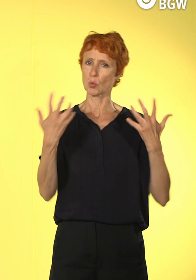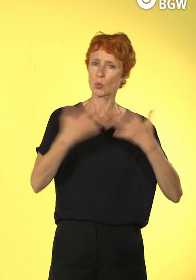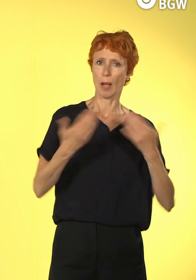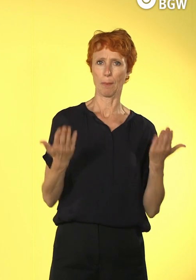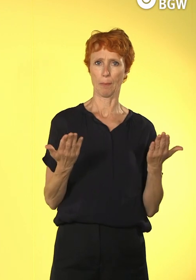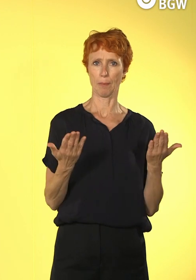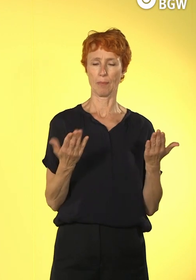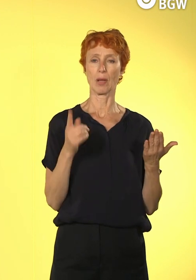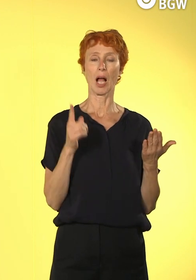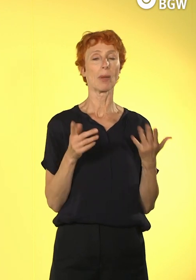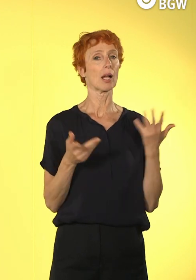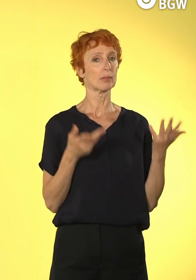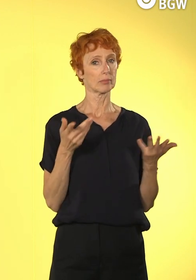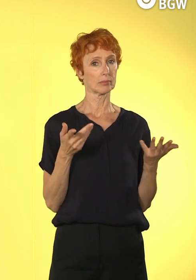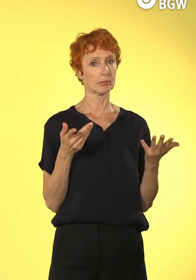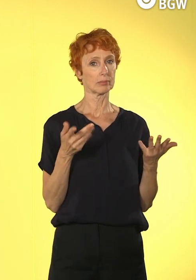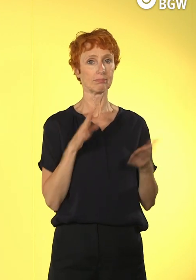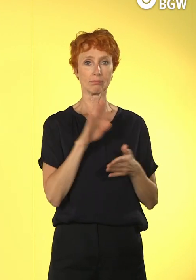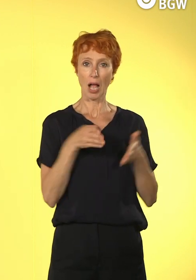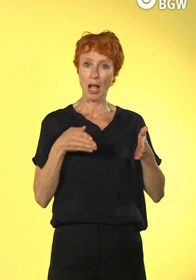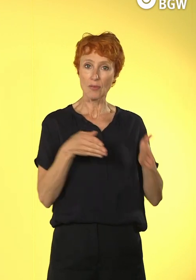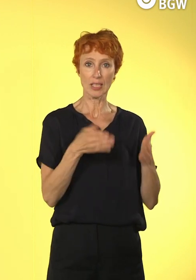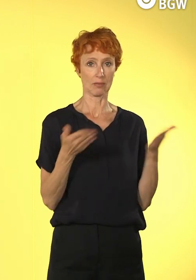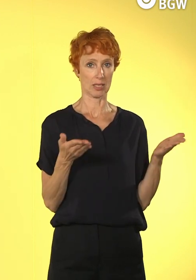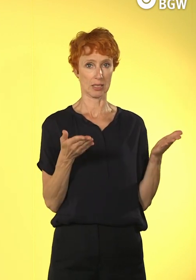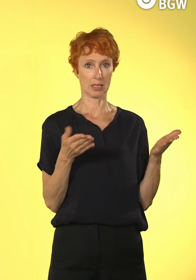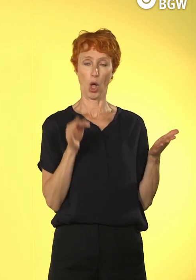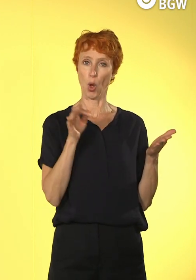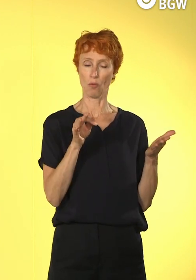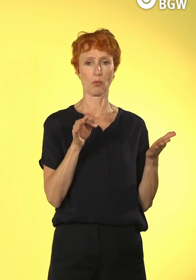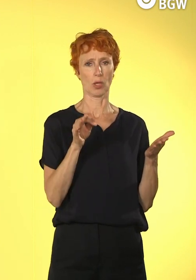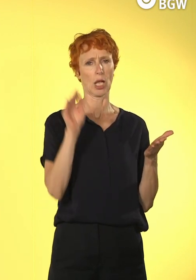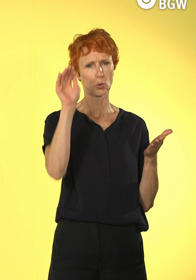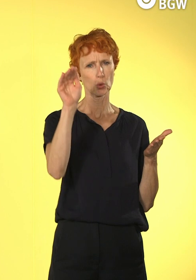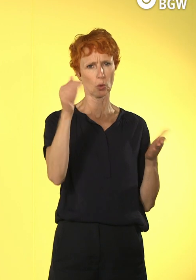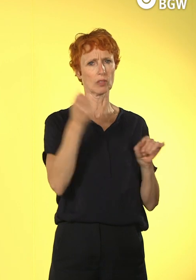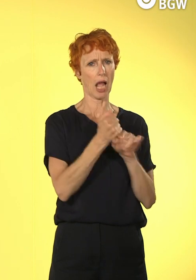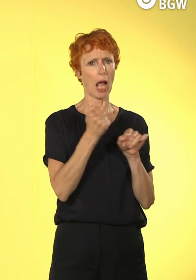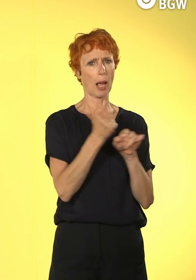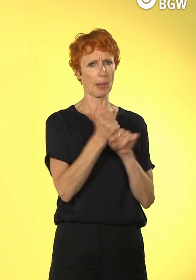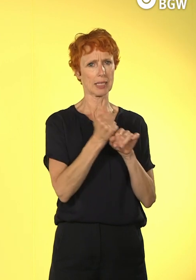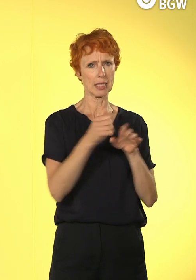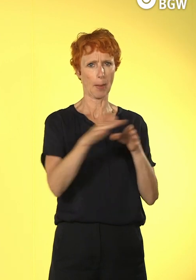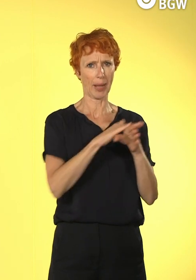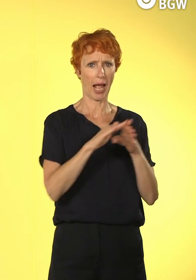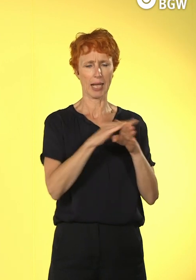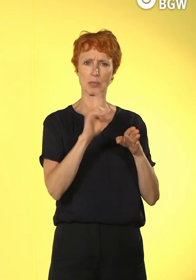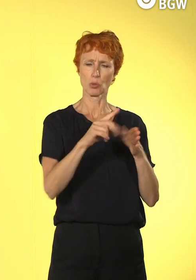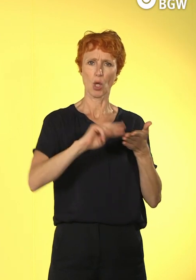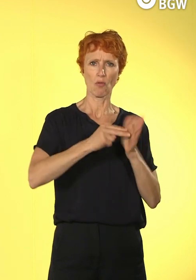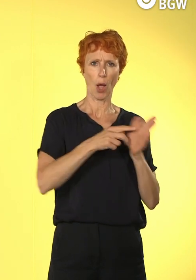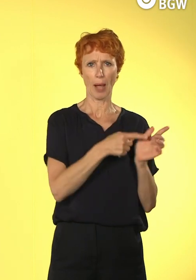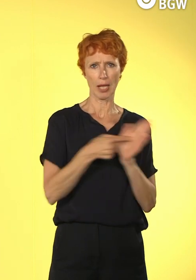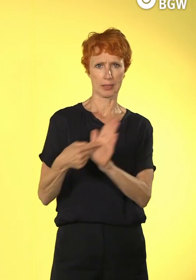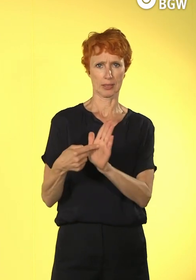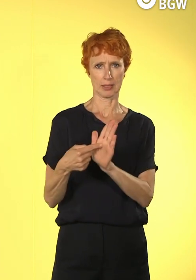Wunsch, eben auch den Weg in den Arbeitsmarkt zu ebnen. Und deswegen sind die auch bereit, mit Unterstützung sich